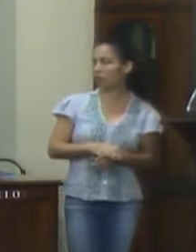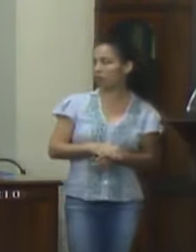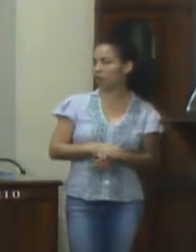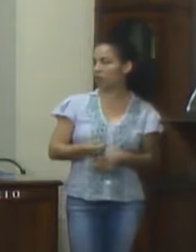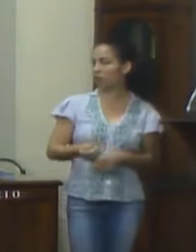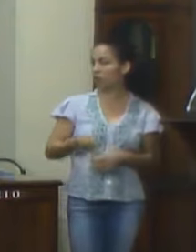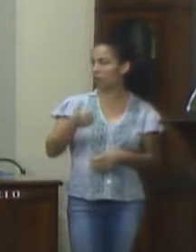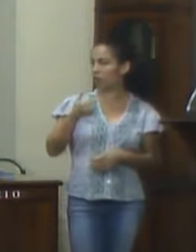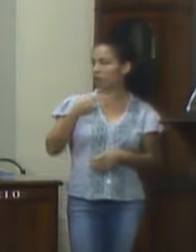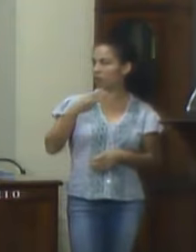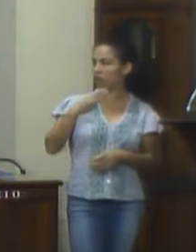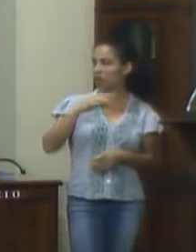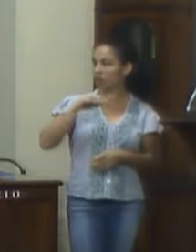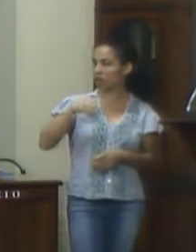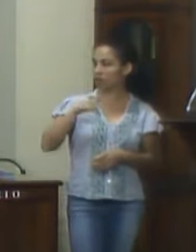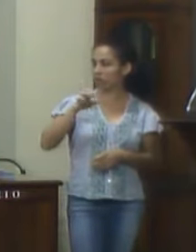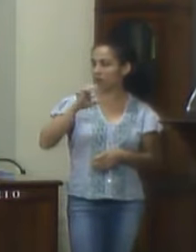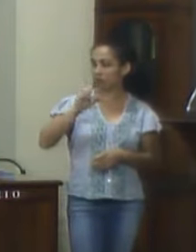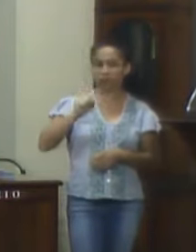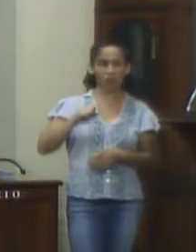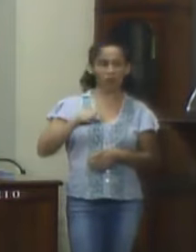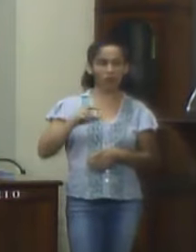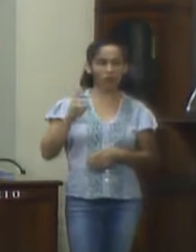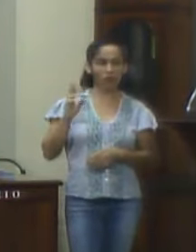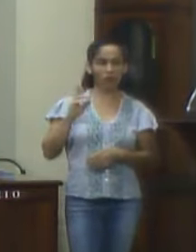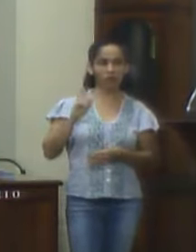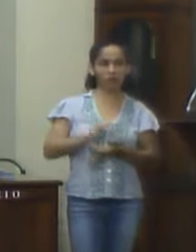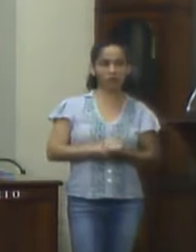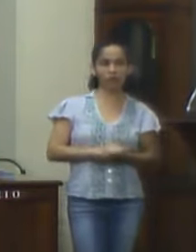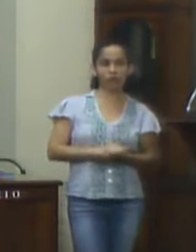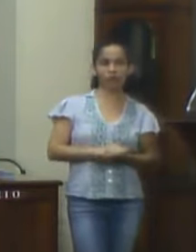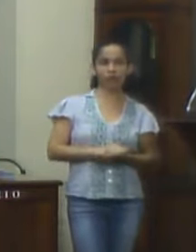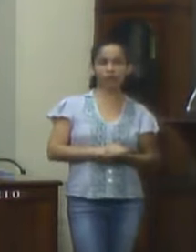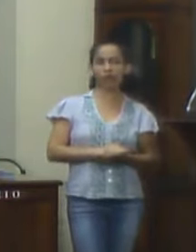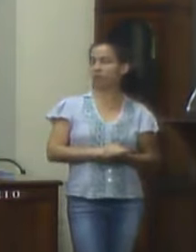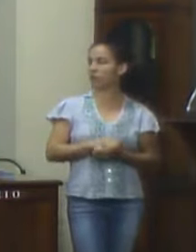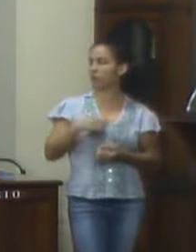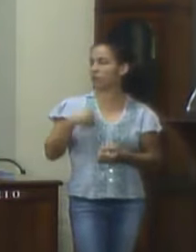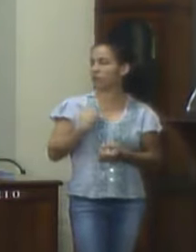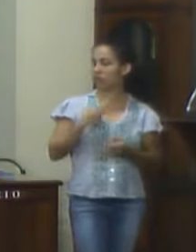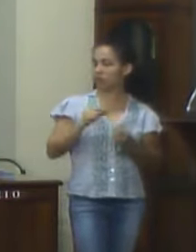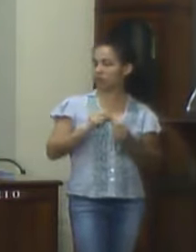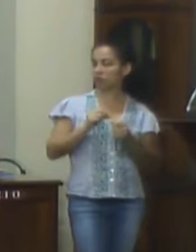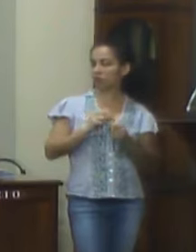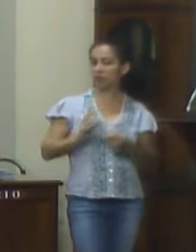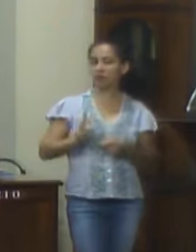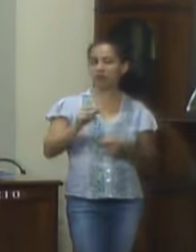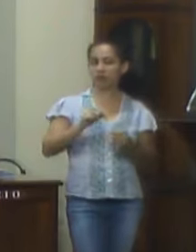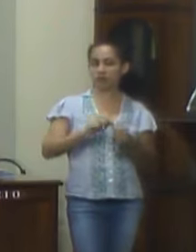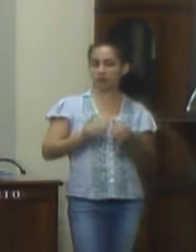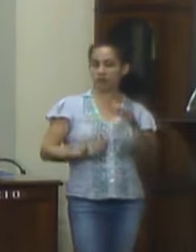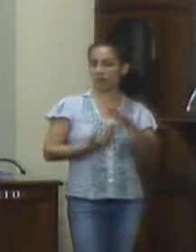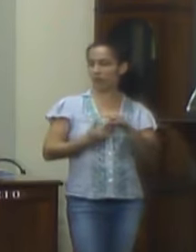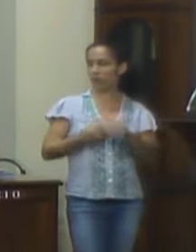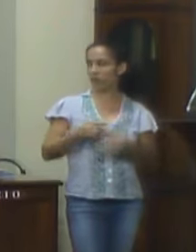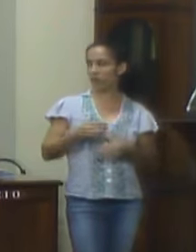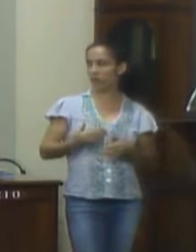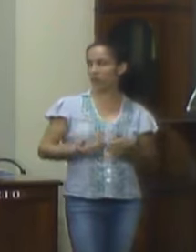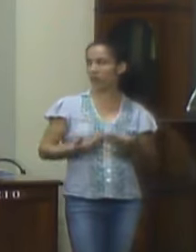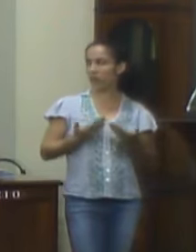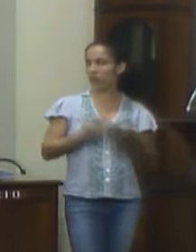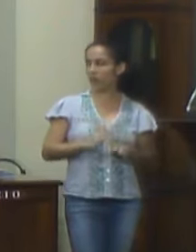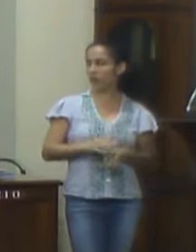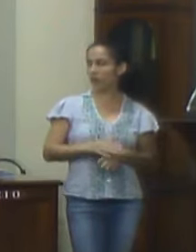quase 3 milhões de reais de economia então é isso que a gente vem fazendo aqui e vamos continuar fazendo até o final então eu peço